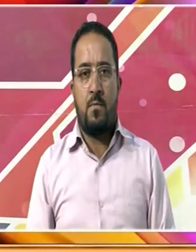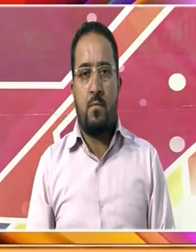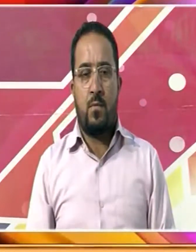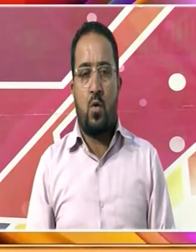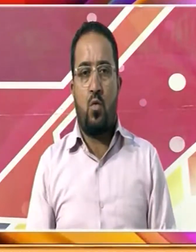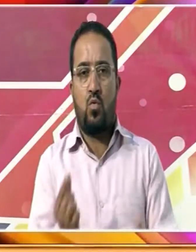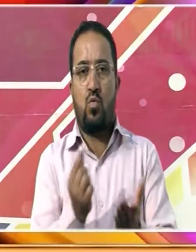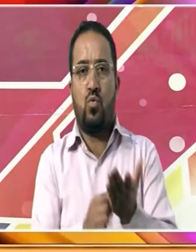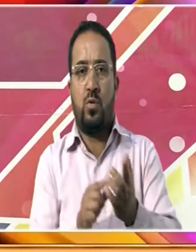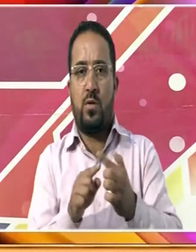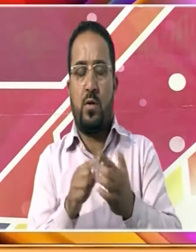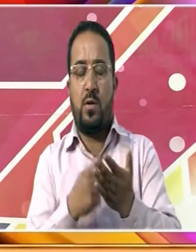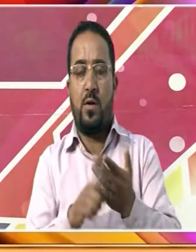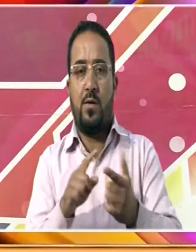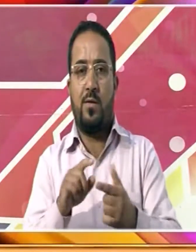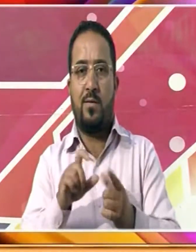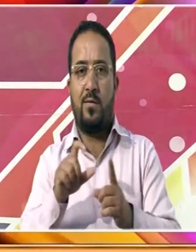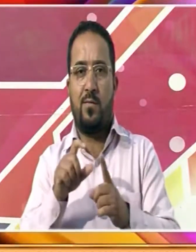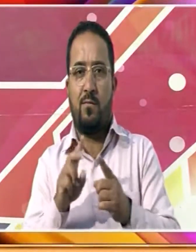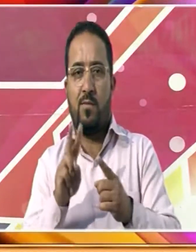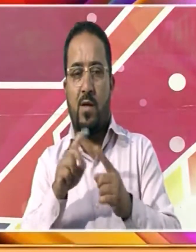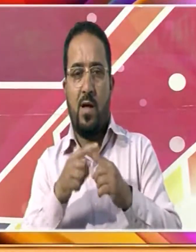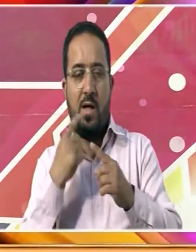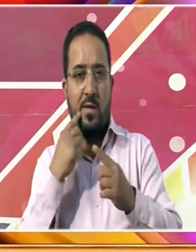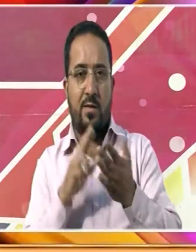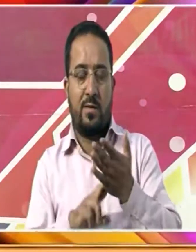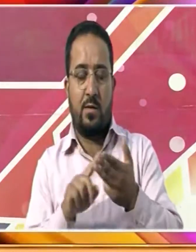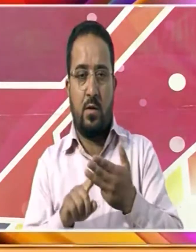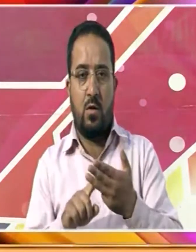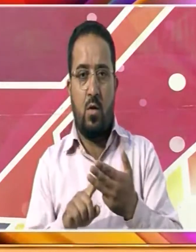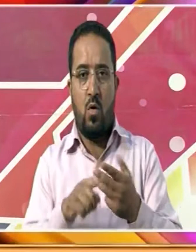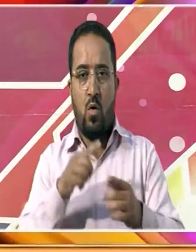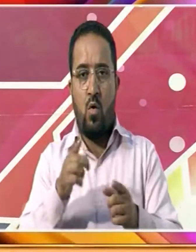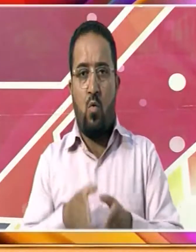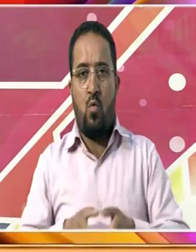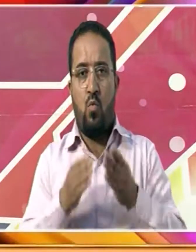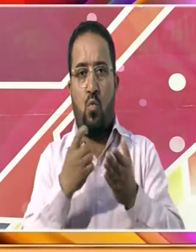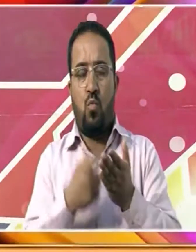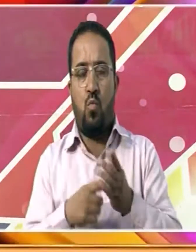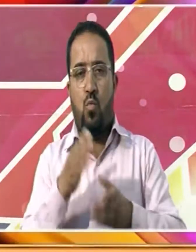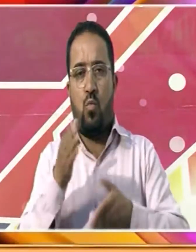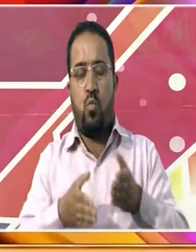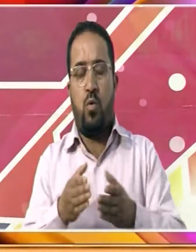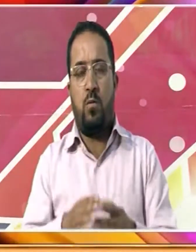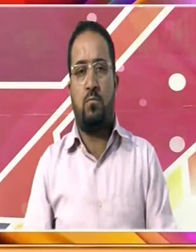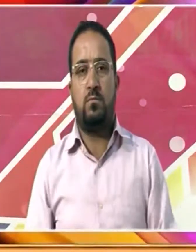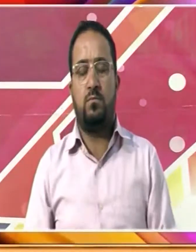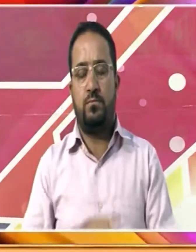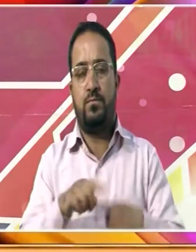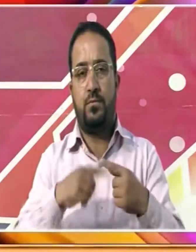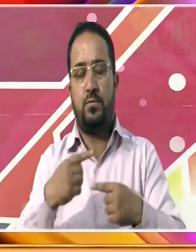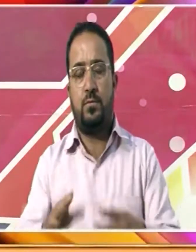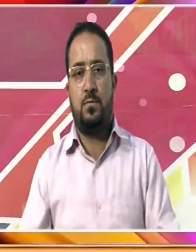اتراخنٹ کے دامتہ علاقے میں سڑک کے ایک دلدوز حادثے میں کل کم سے کم